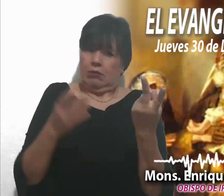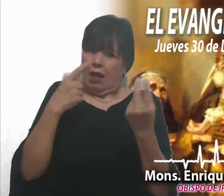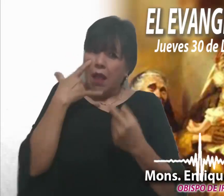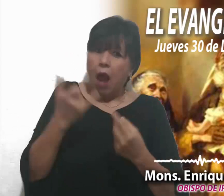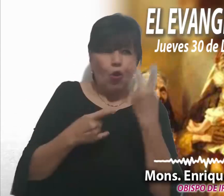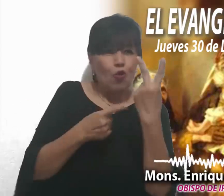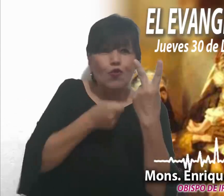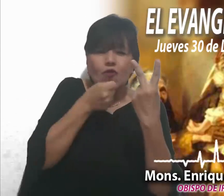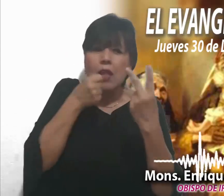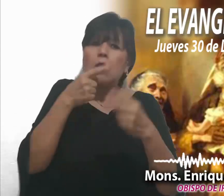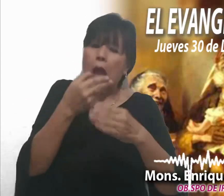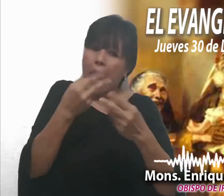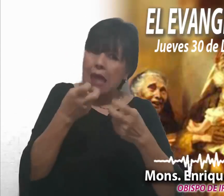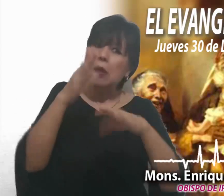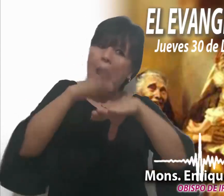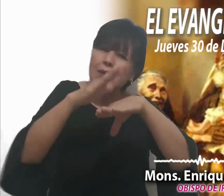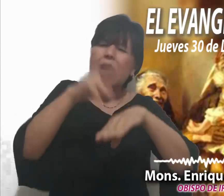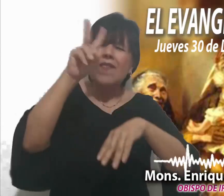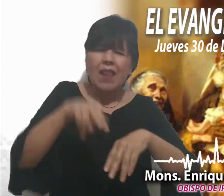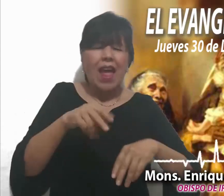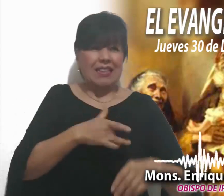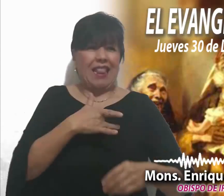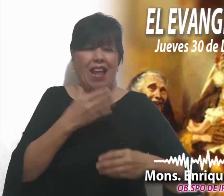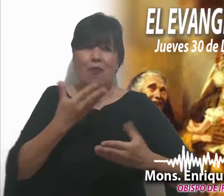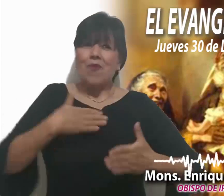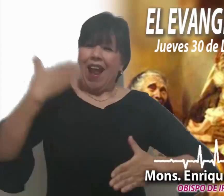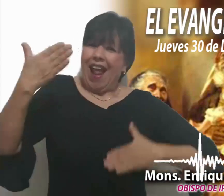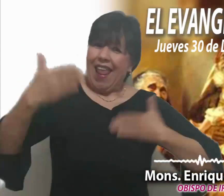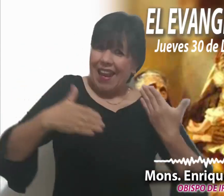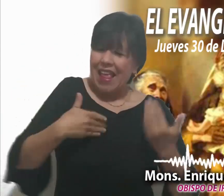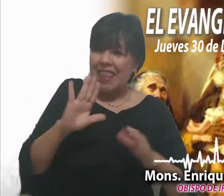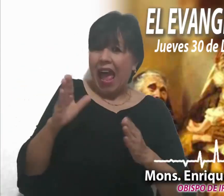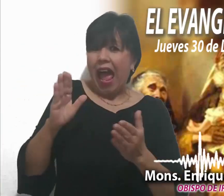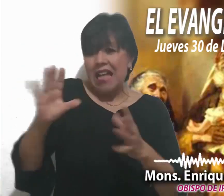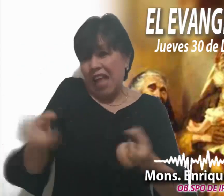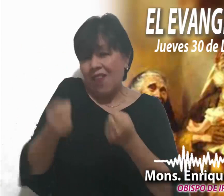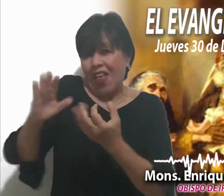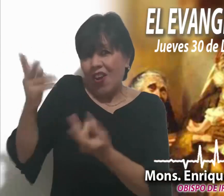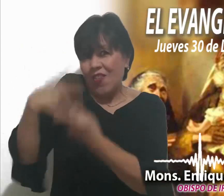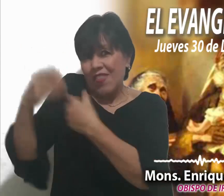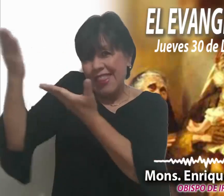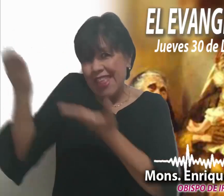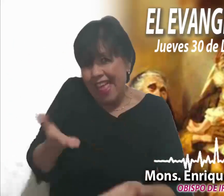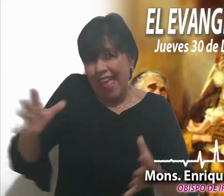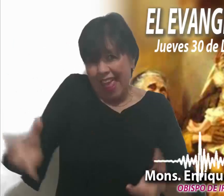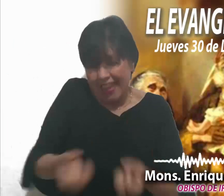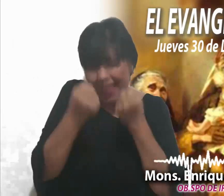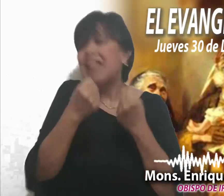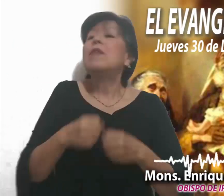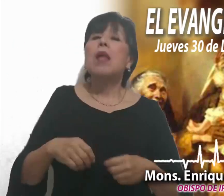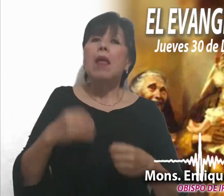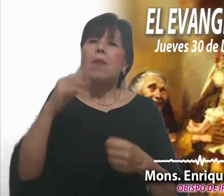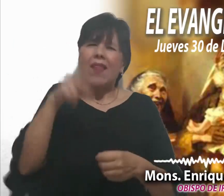anuncian con gran alegría la llegada del Salvador. Me sorprende la vitalidad y el